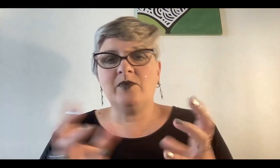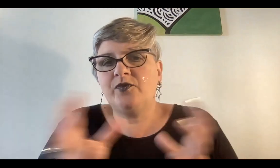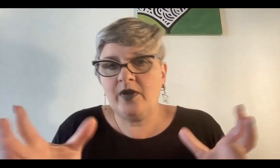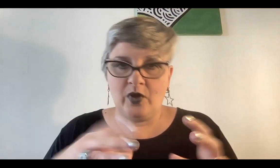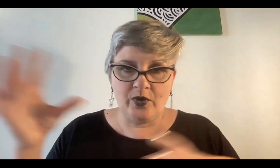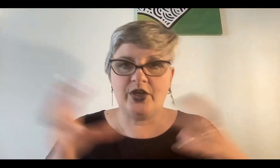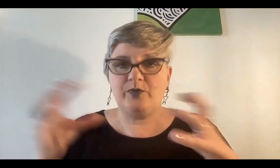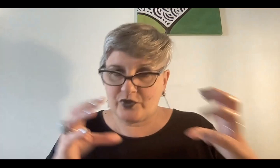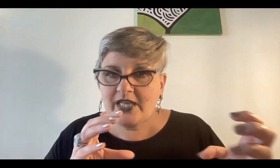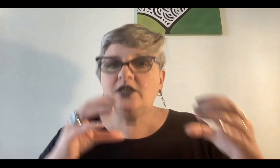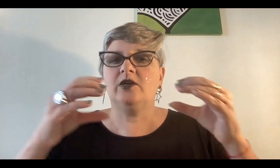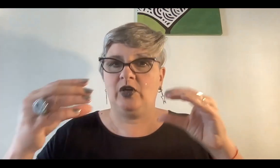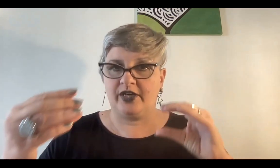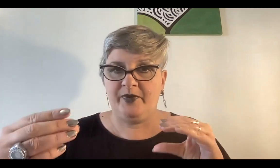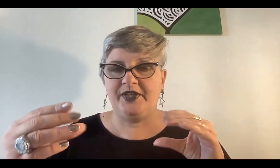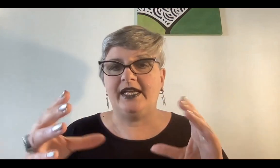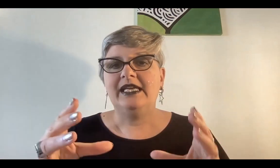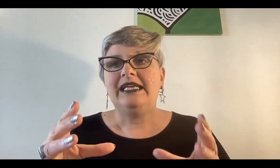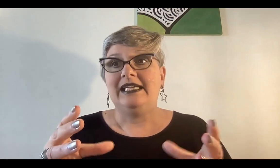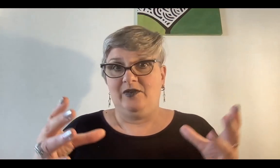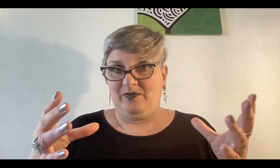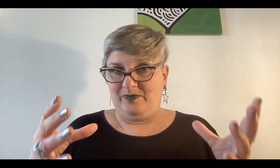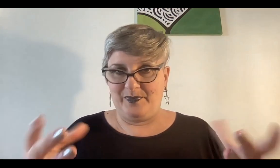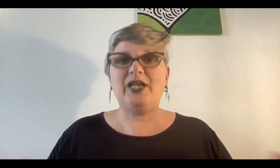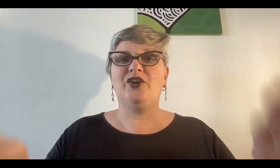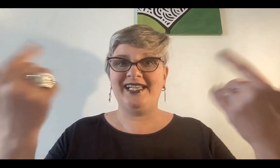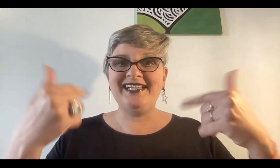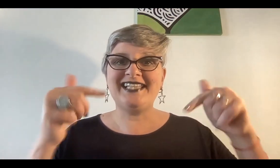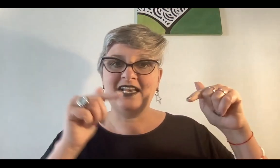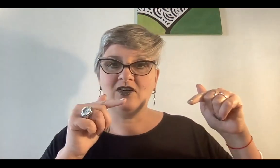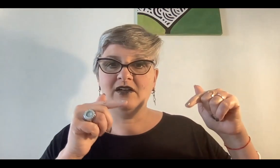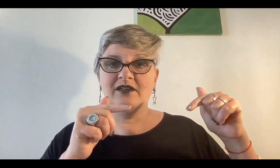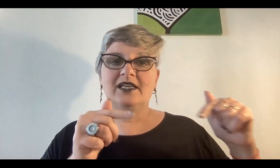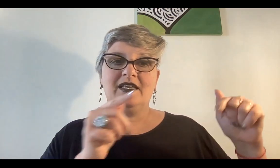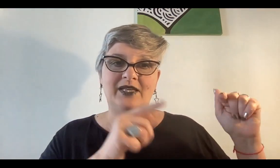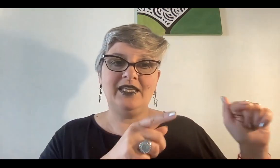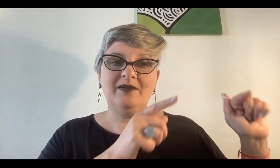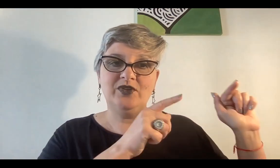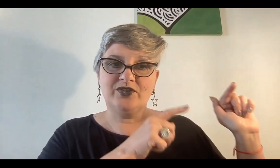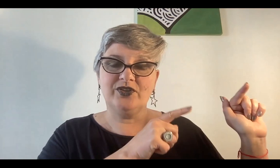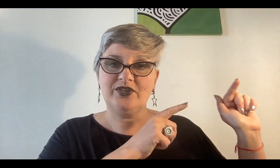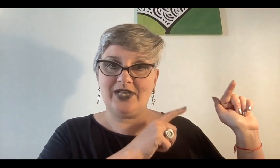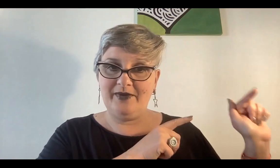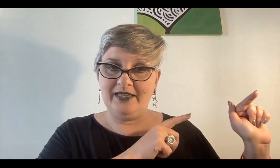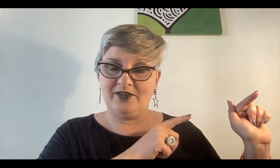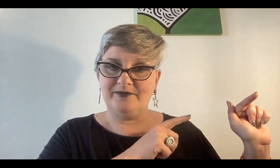cada monofón, boludo, lo pusieron como corresponde. Pero es algo que veníamos nosotros celebrando.